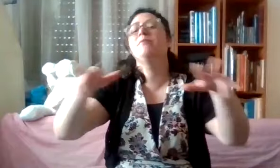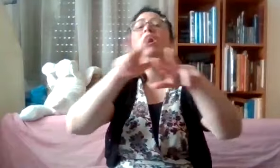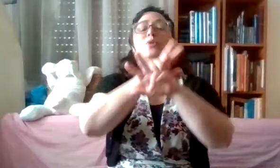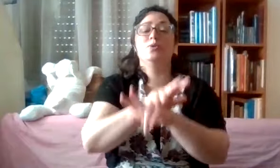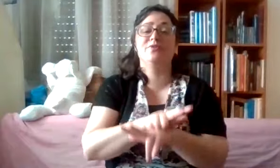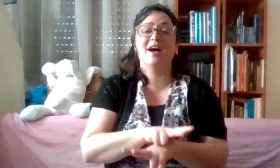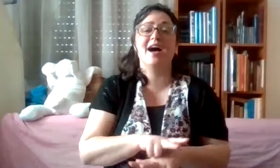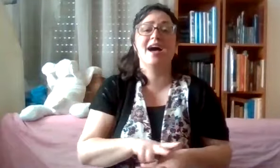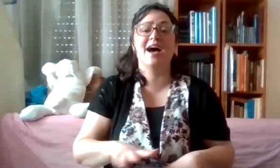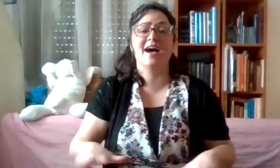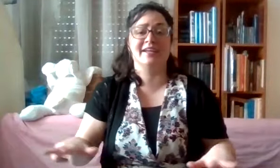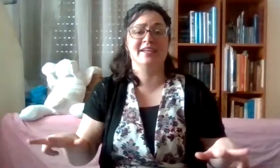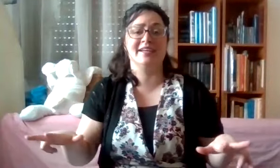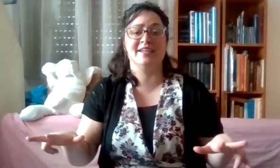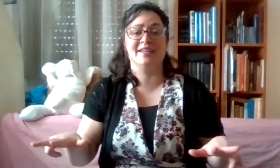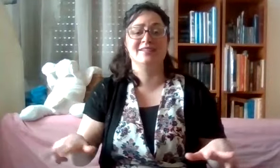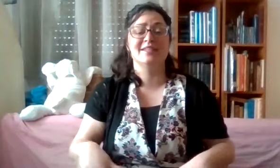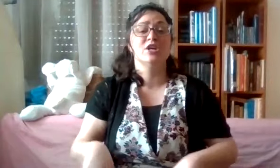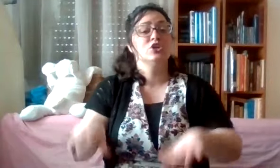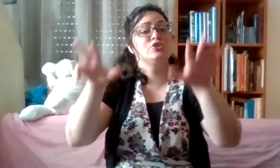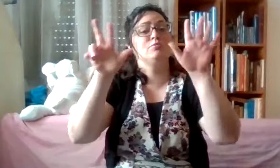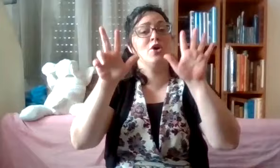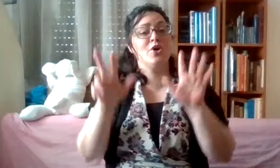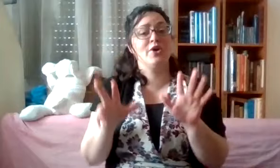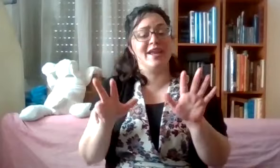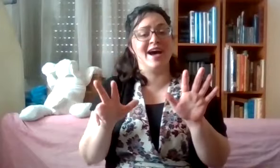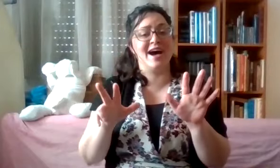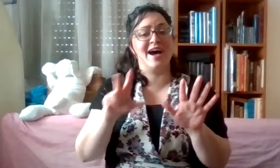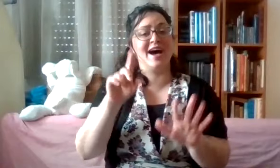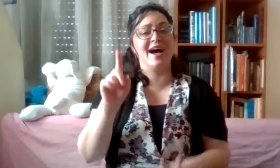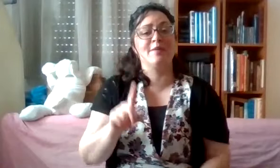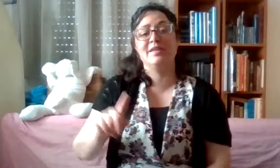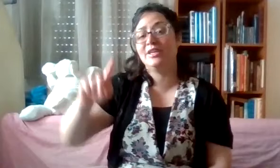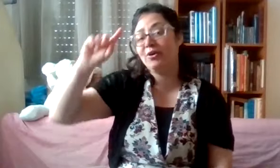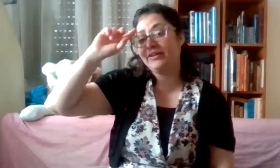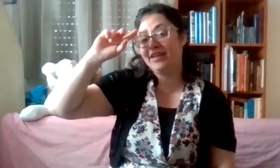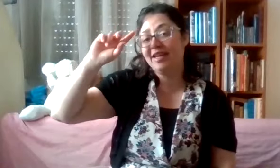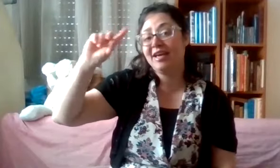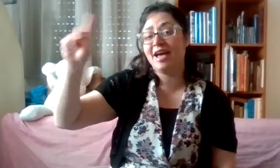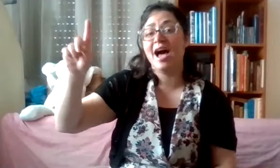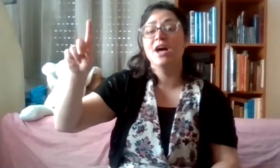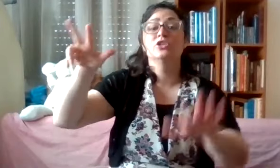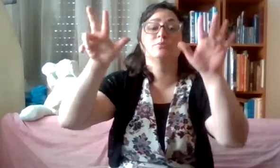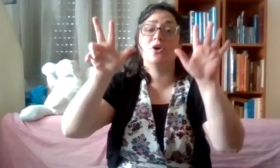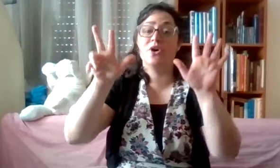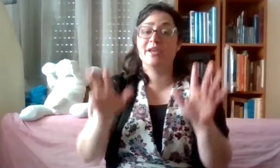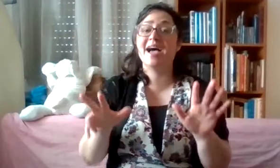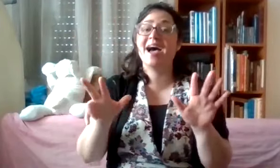ובארץ. שמונה מי יודע. שמונה